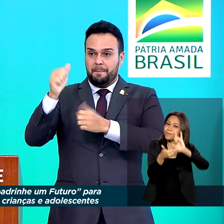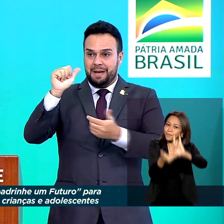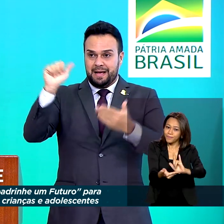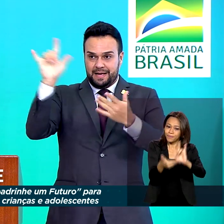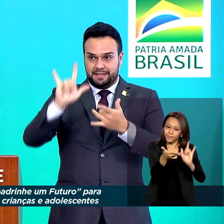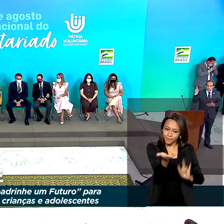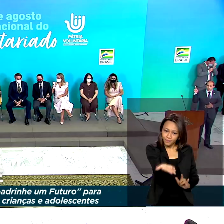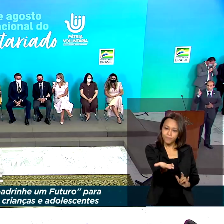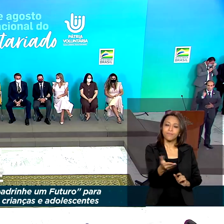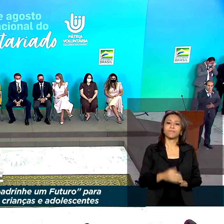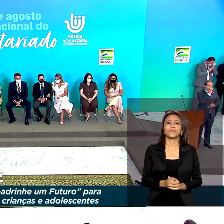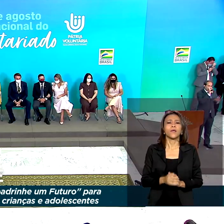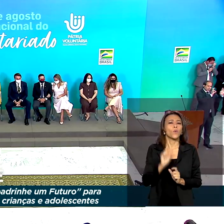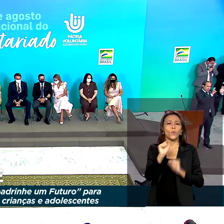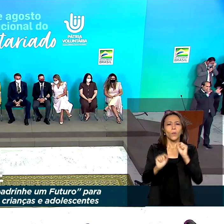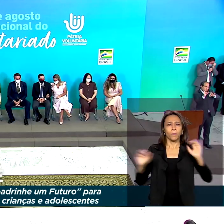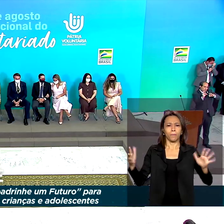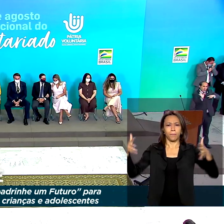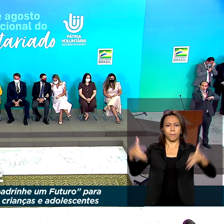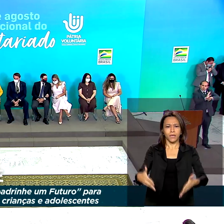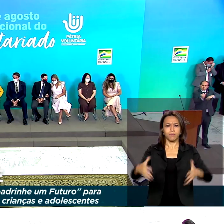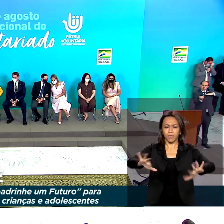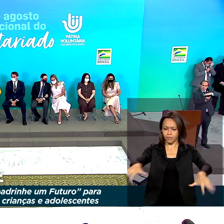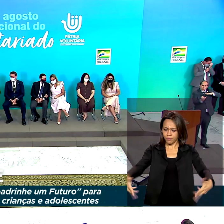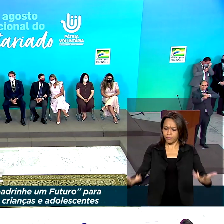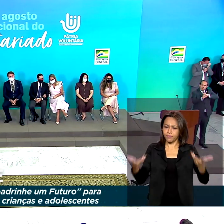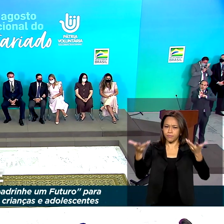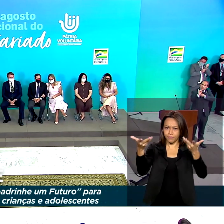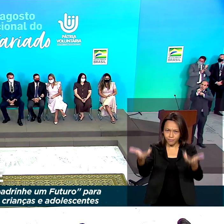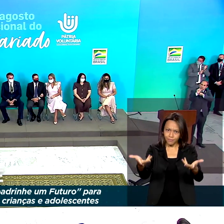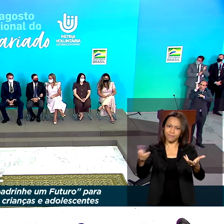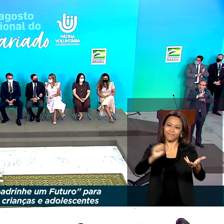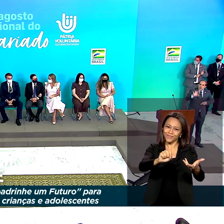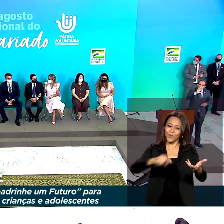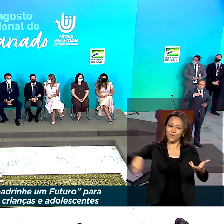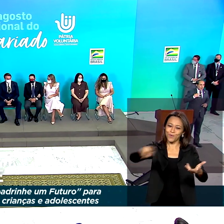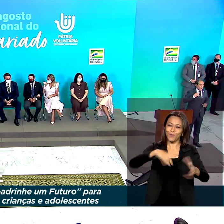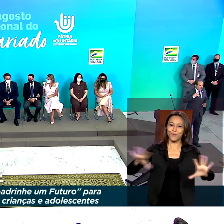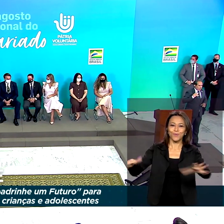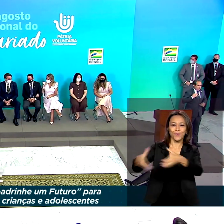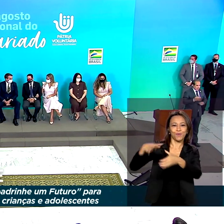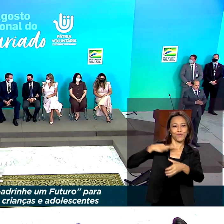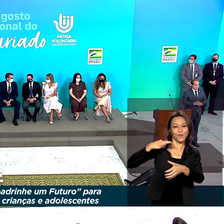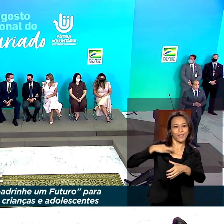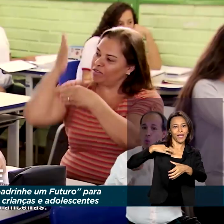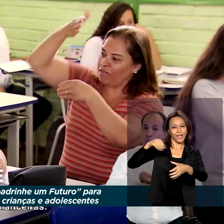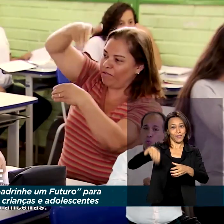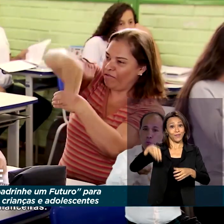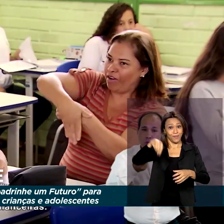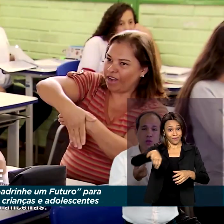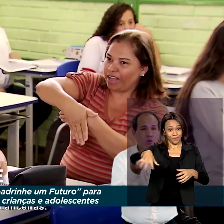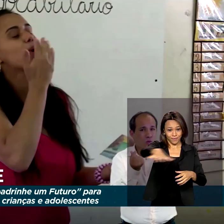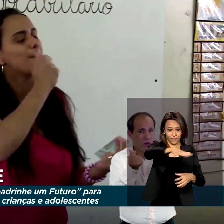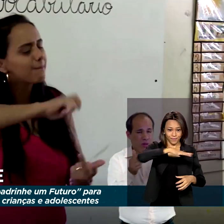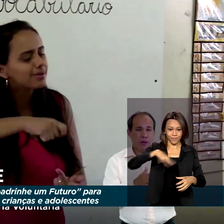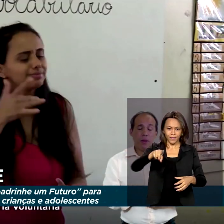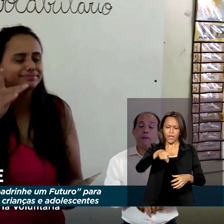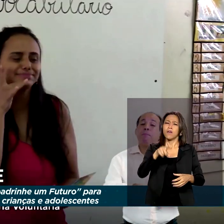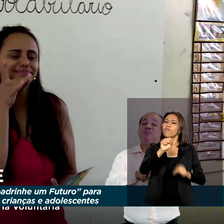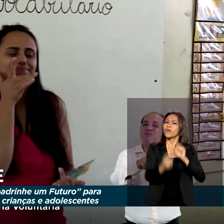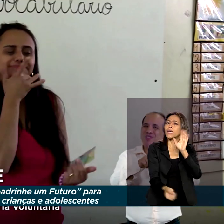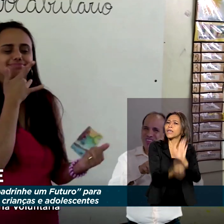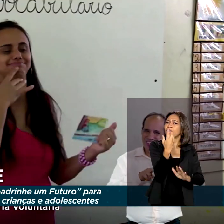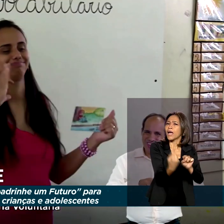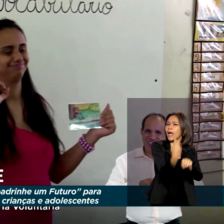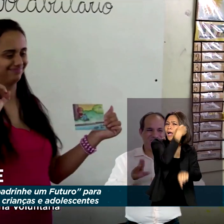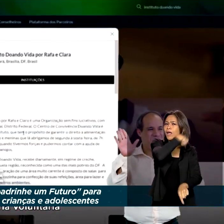Michele Bolsonaro, participaram de uma solenidade com voluntários no Palácio do Planalto. O programa foi criado